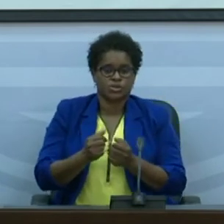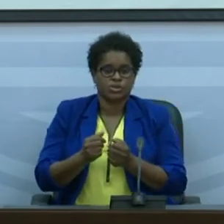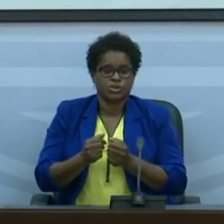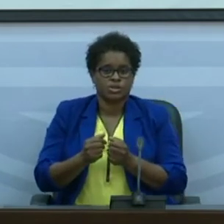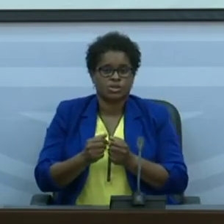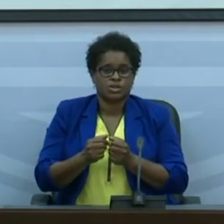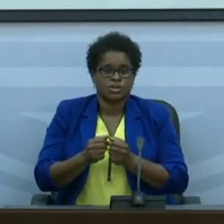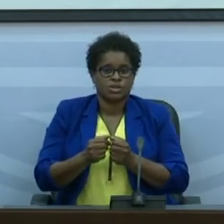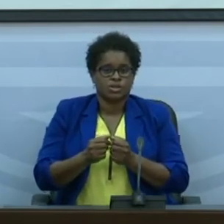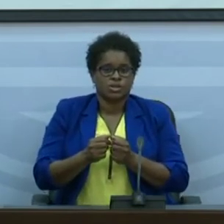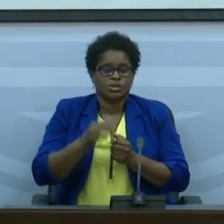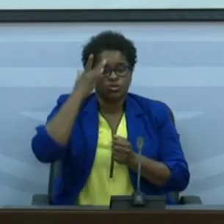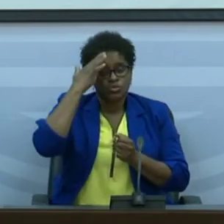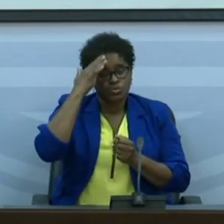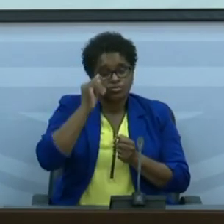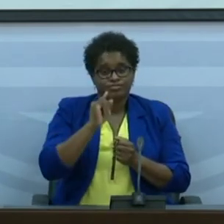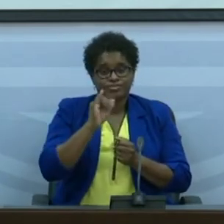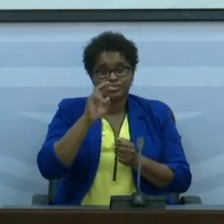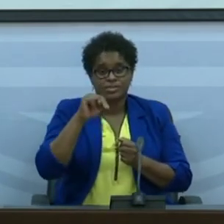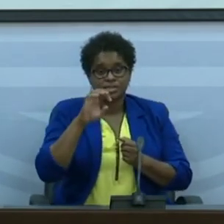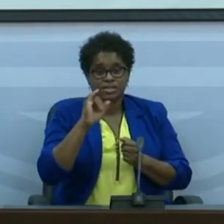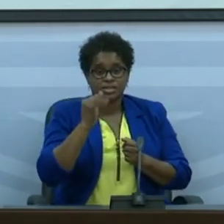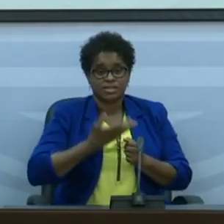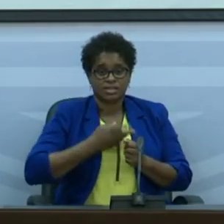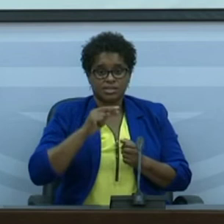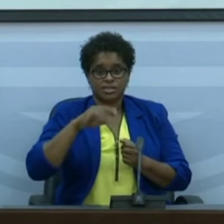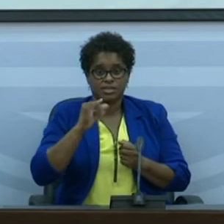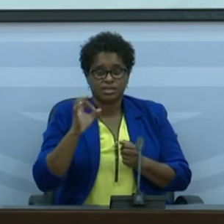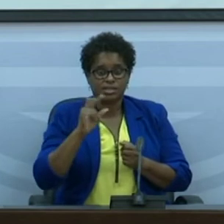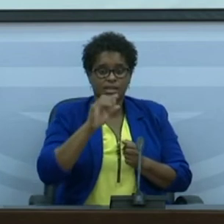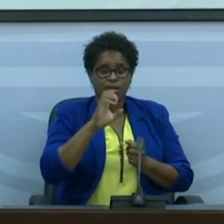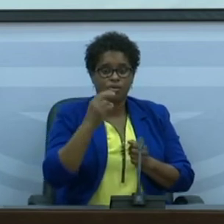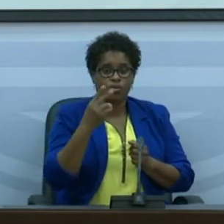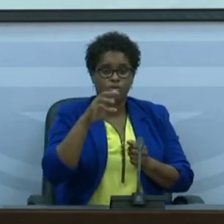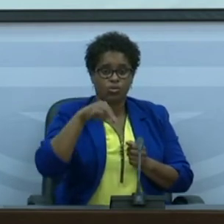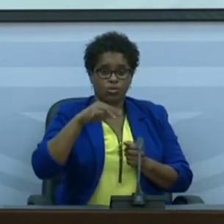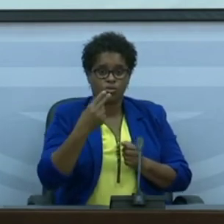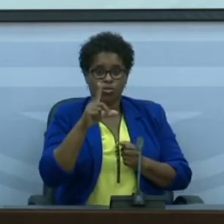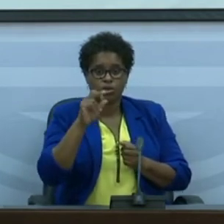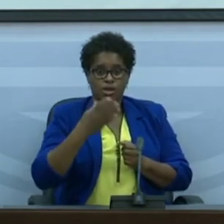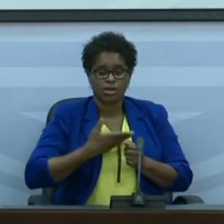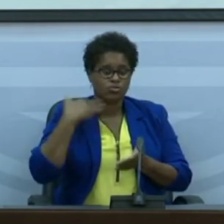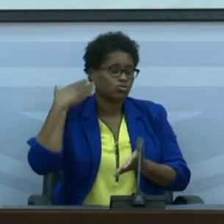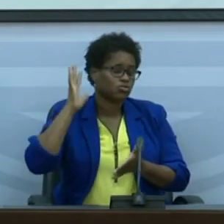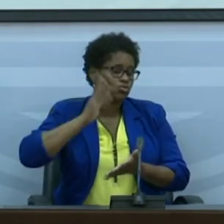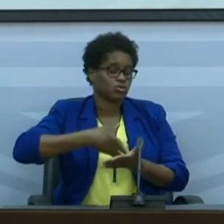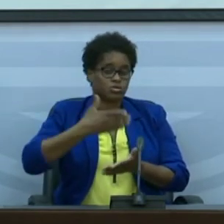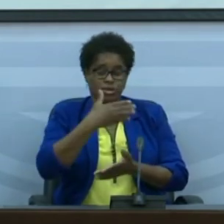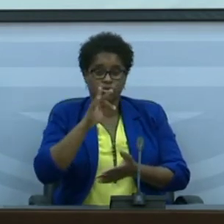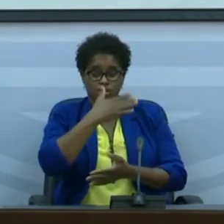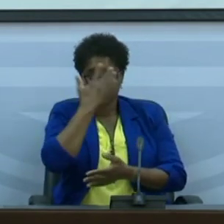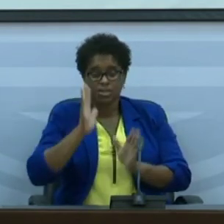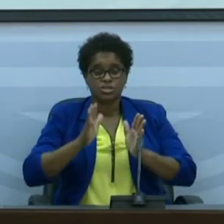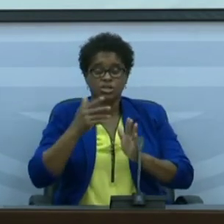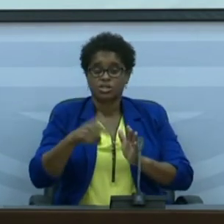em termos de taxa de incidência acumulada nos últimos 14 dias já temos 5 conselhos que têm